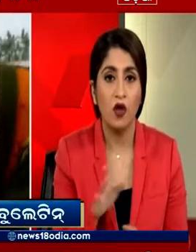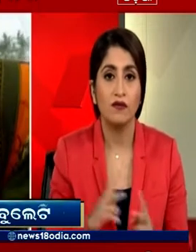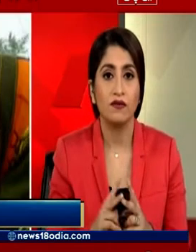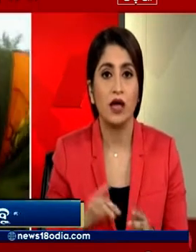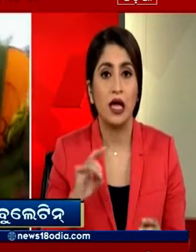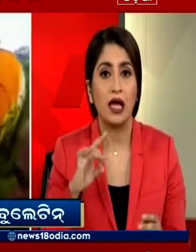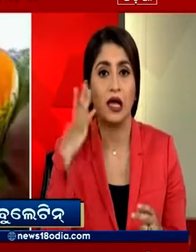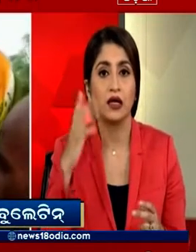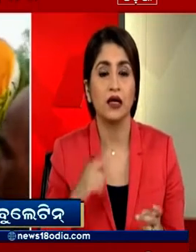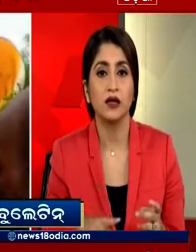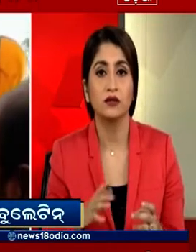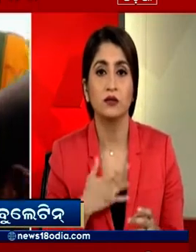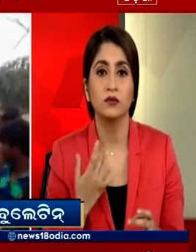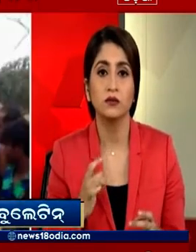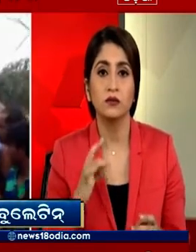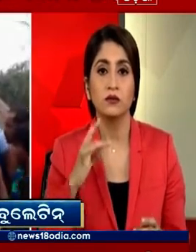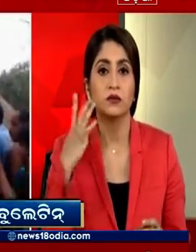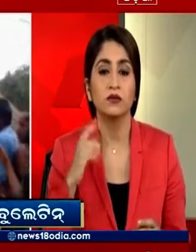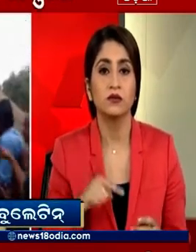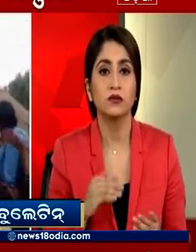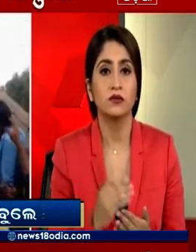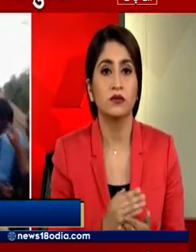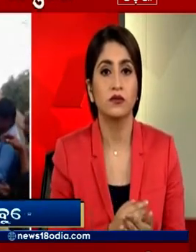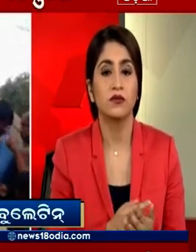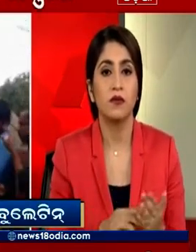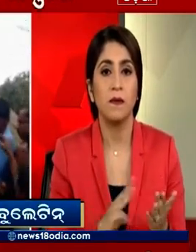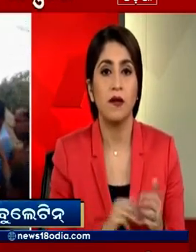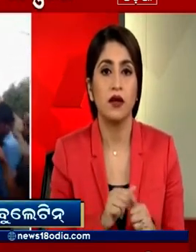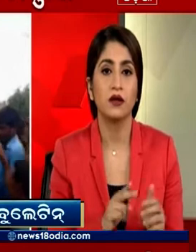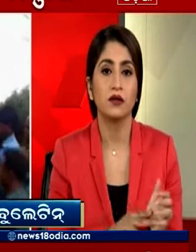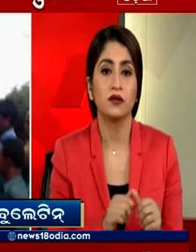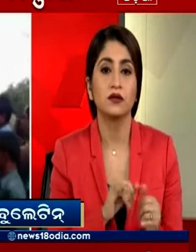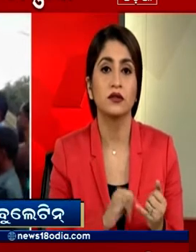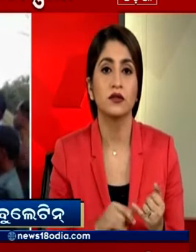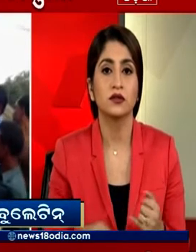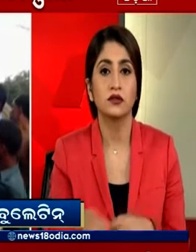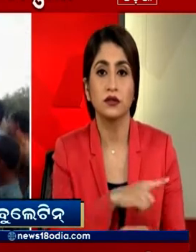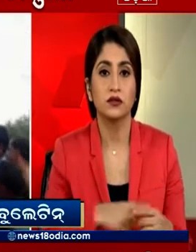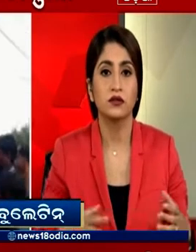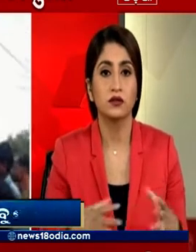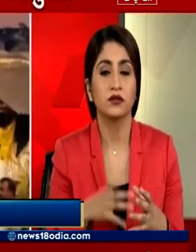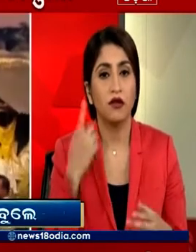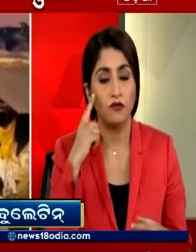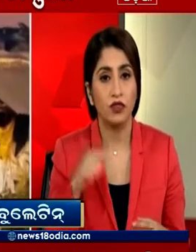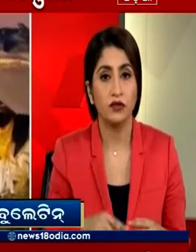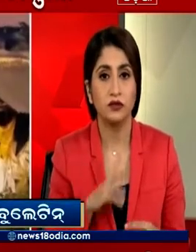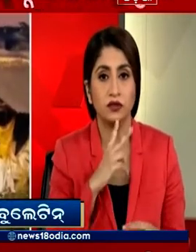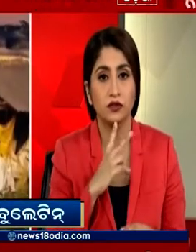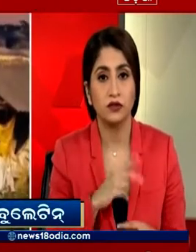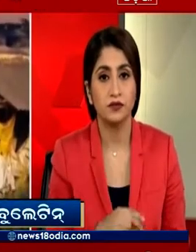गए नाराज लोगों ने विधायक मानस मजूमदार को घेर लिया और उनका विरोध शुरू कर दिया इस